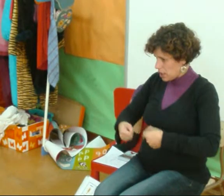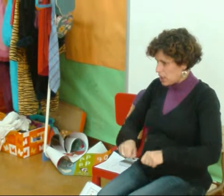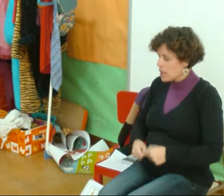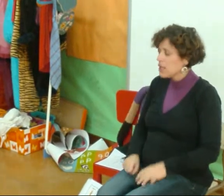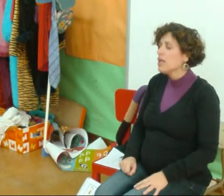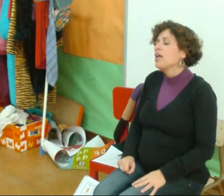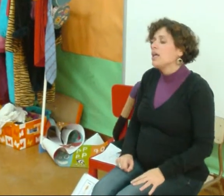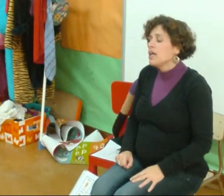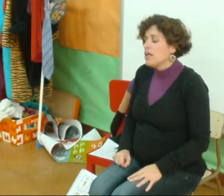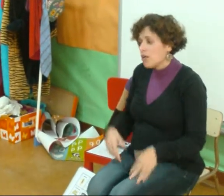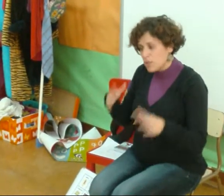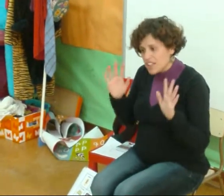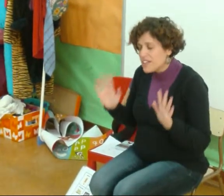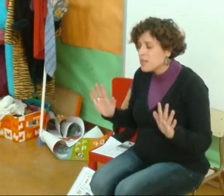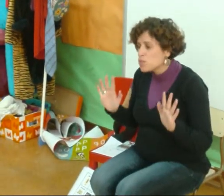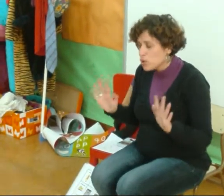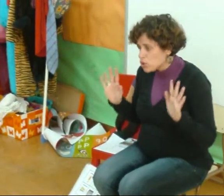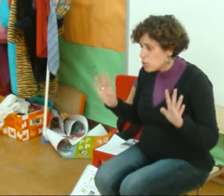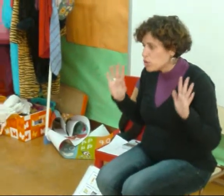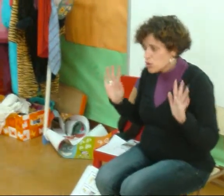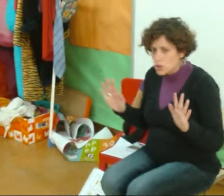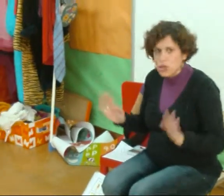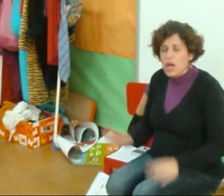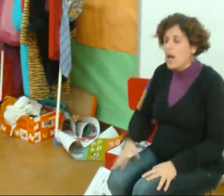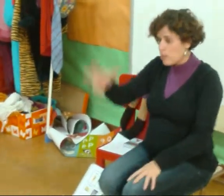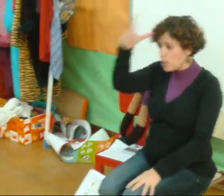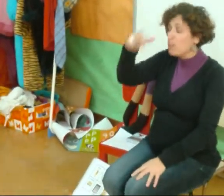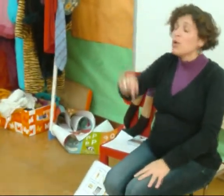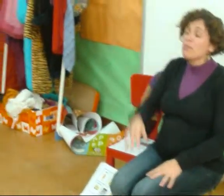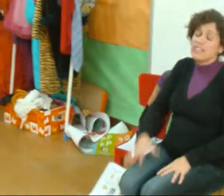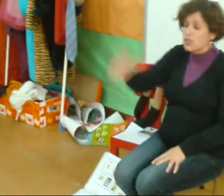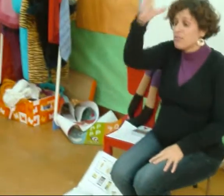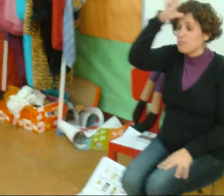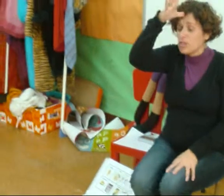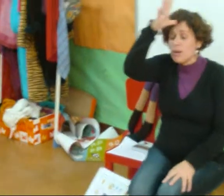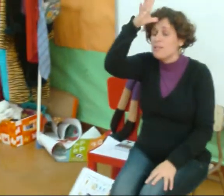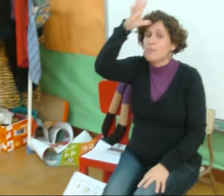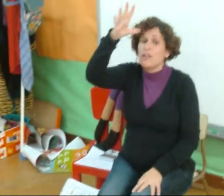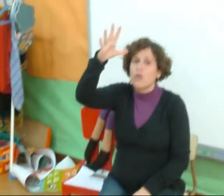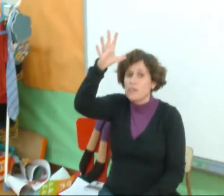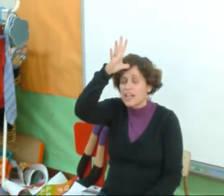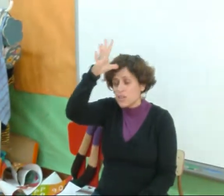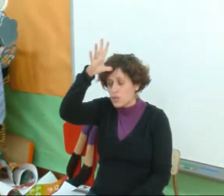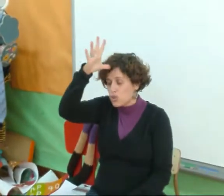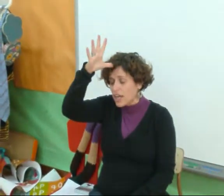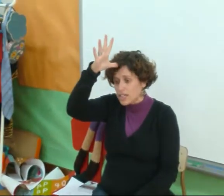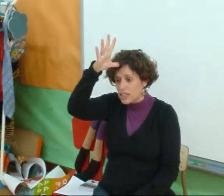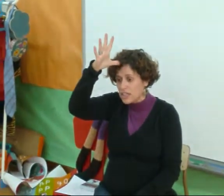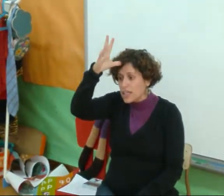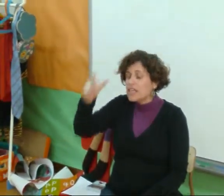Empanada Como en arroz Y ahora, como sea, dixemos O polos Ah, polo puede ser Normalmente, para non complicar Digo, soga liña Vale